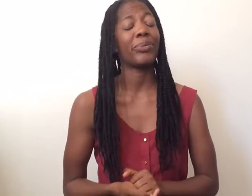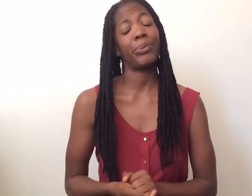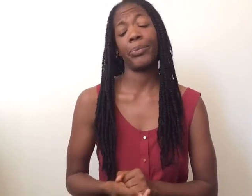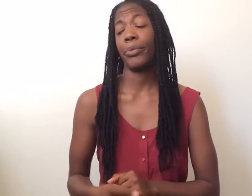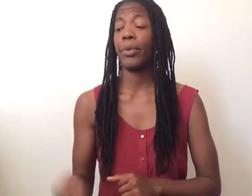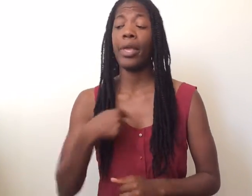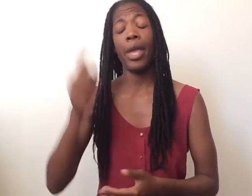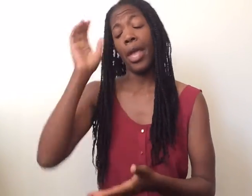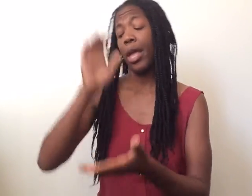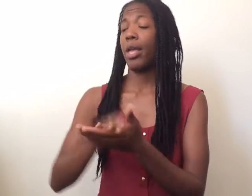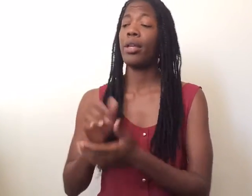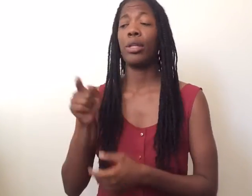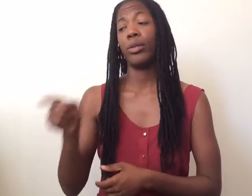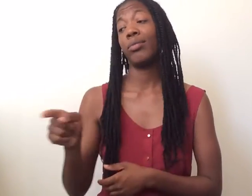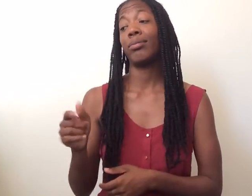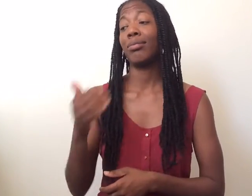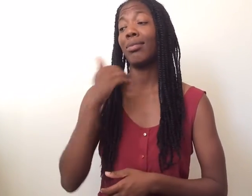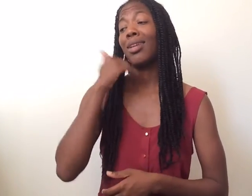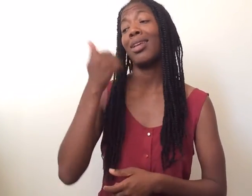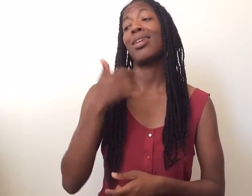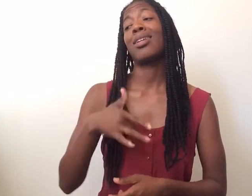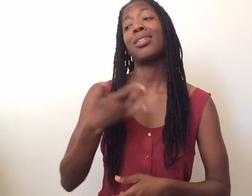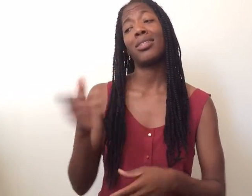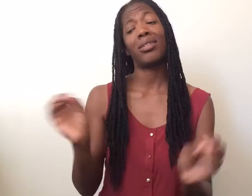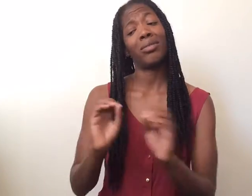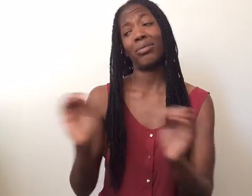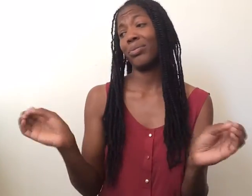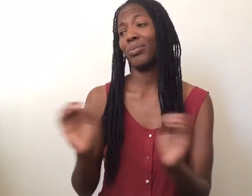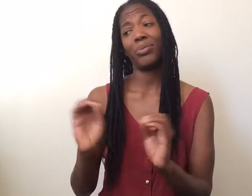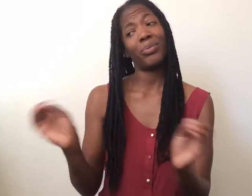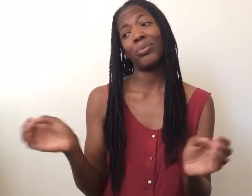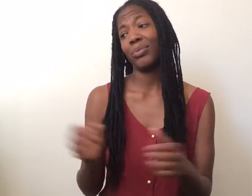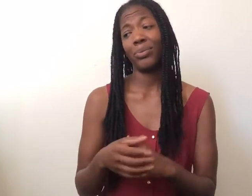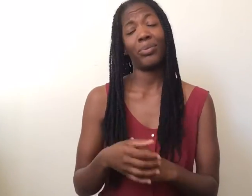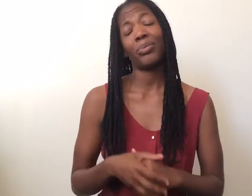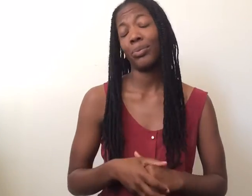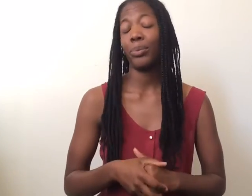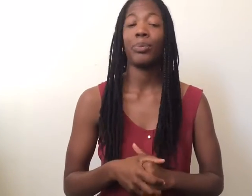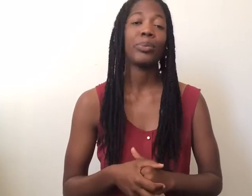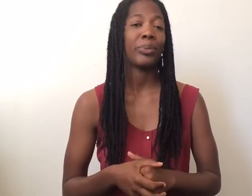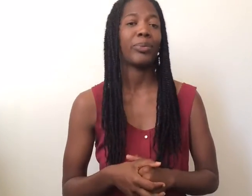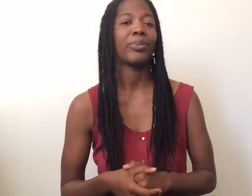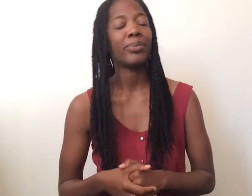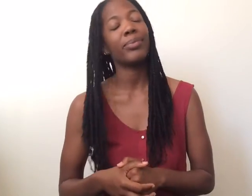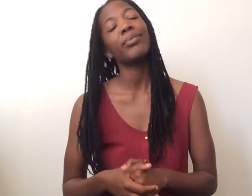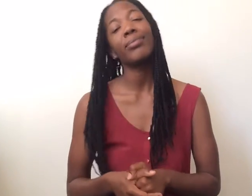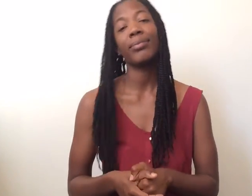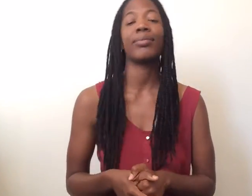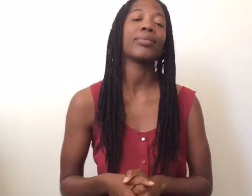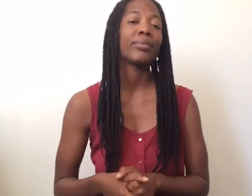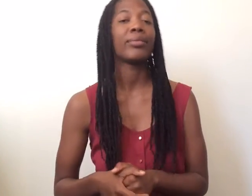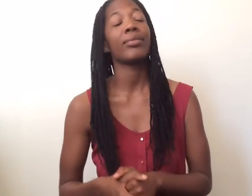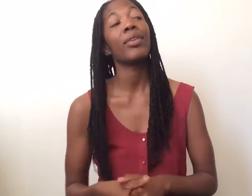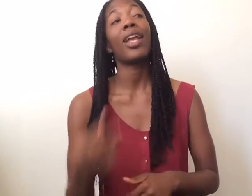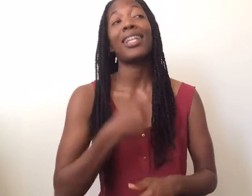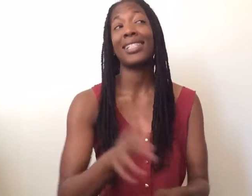oh, oh Yo no te lo creo, que no tienes pena, pena, pena, pena, Estoy